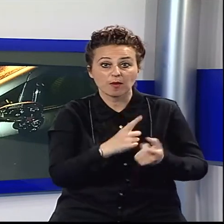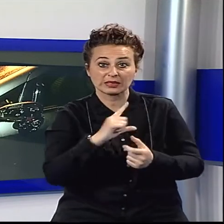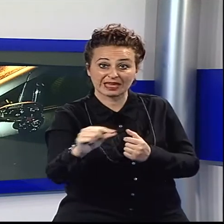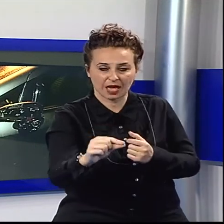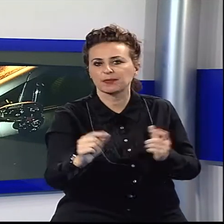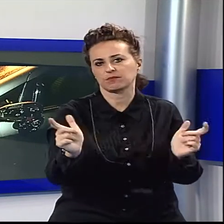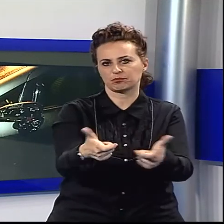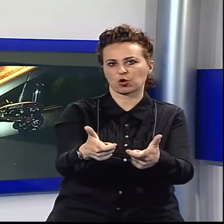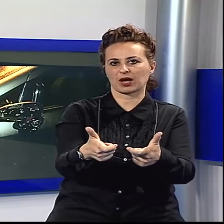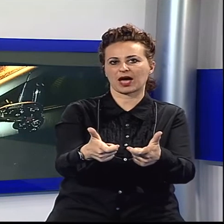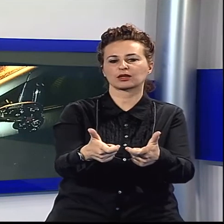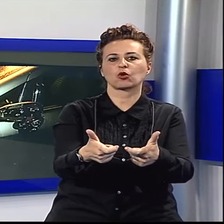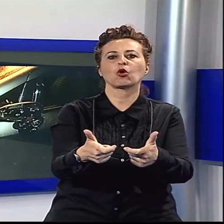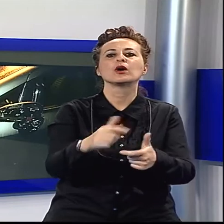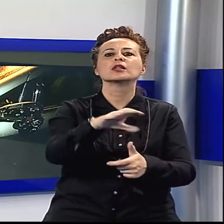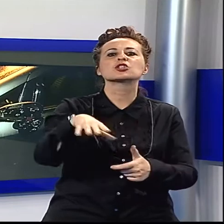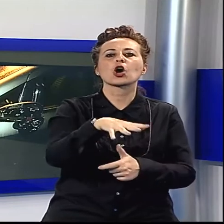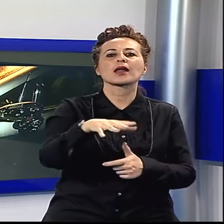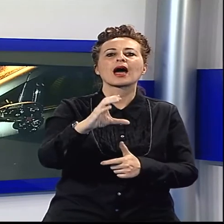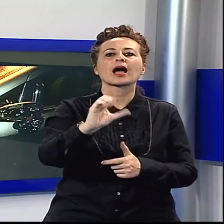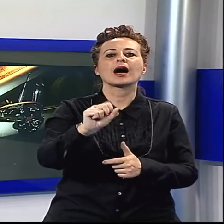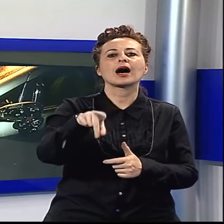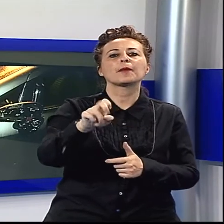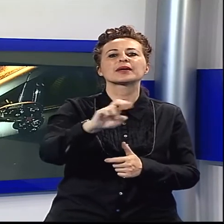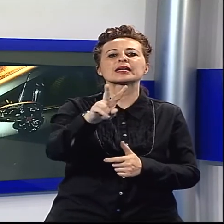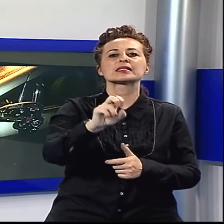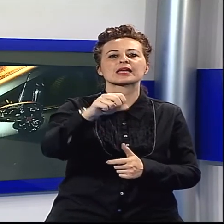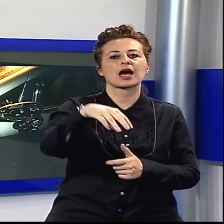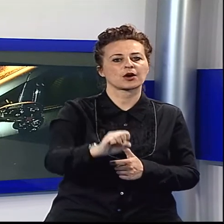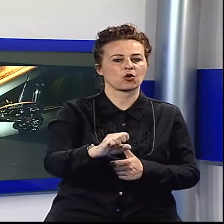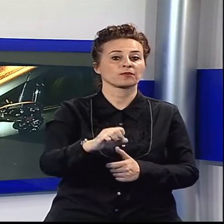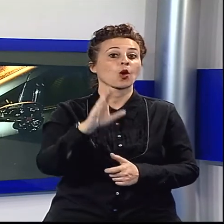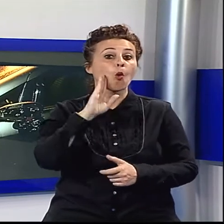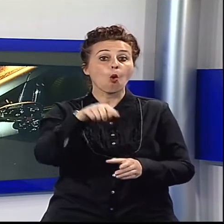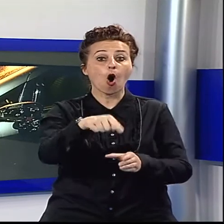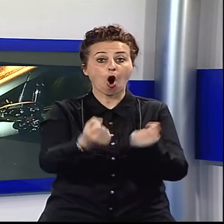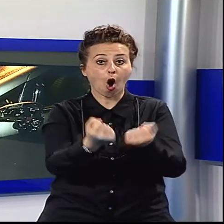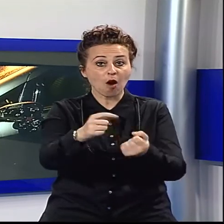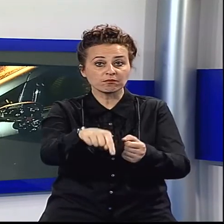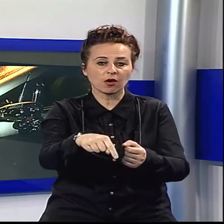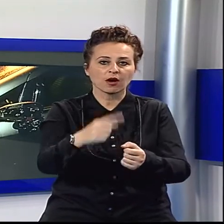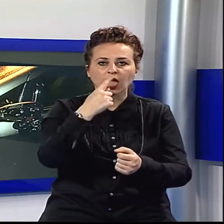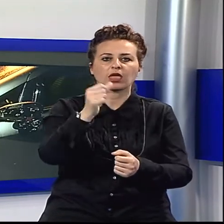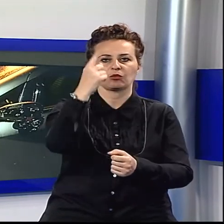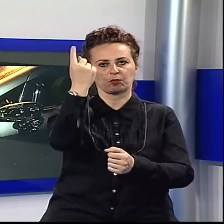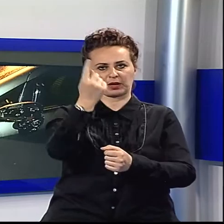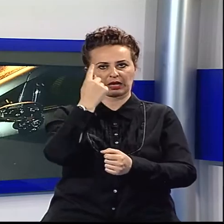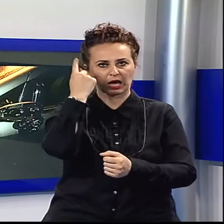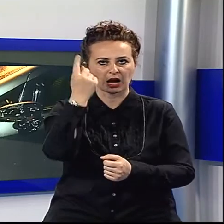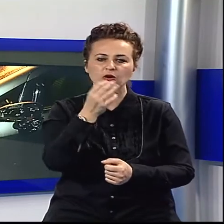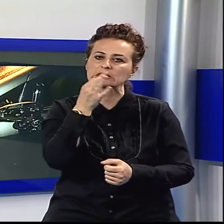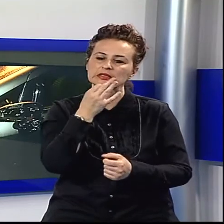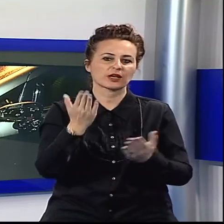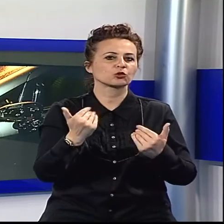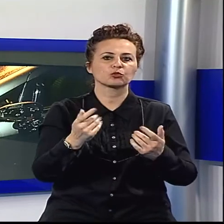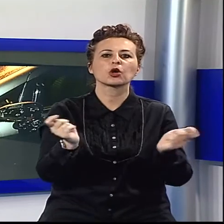intercettata a Capezzano e fermata. Il conducente, 42 anni, è risultato in stato di ebrezza, quindi era stato sequestrato